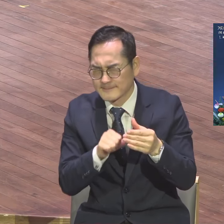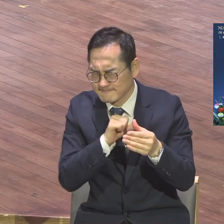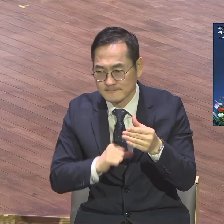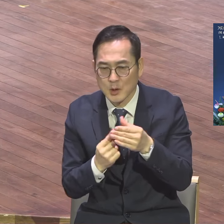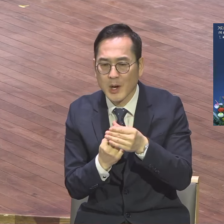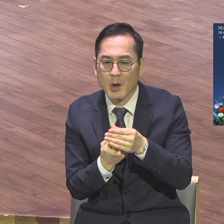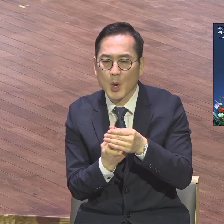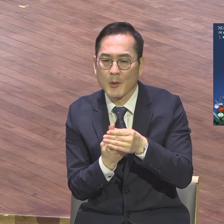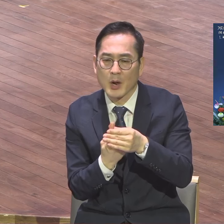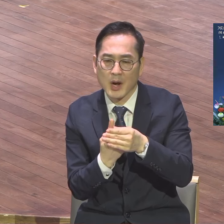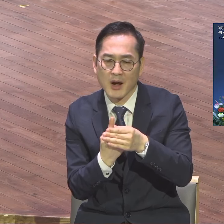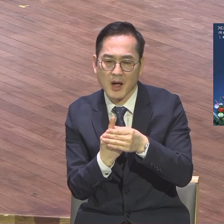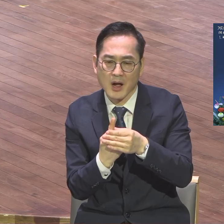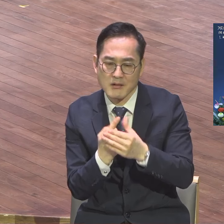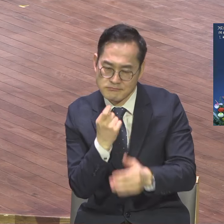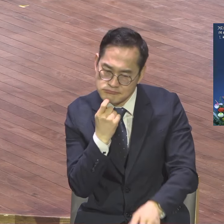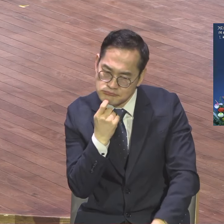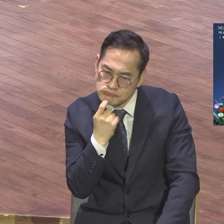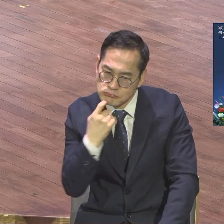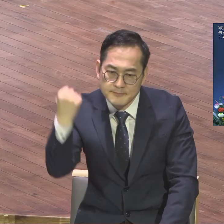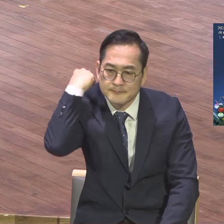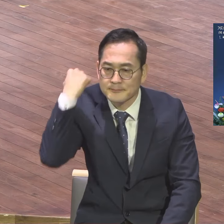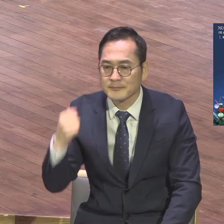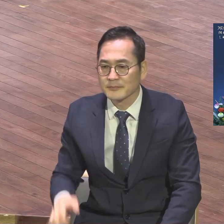개다시가 생명이 있어서 자란 것처럼